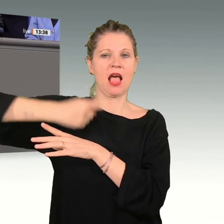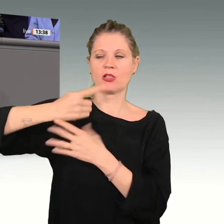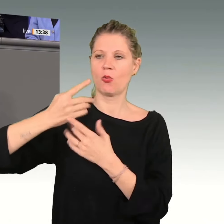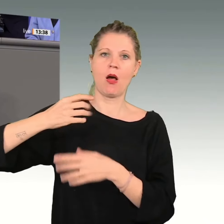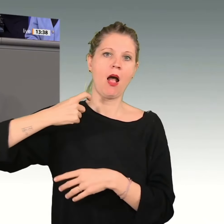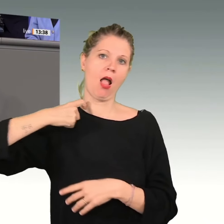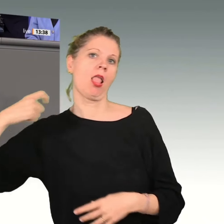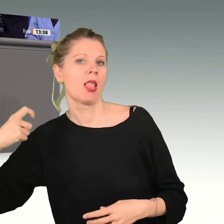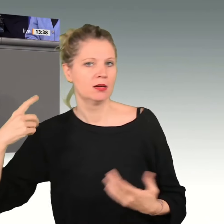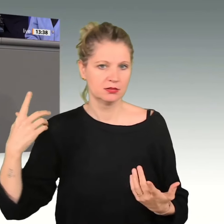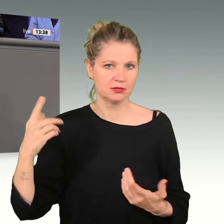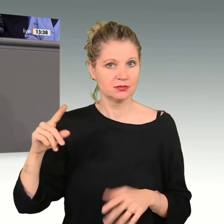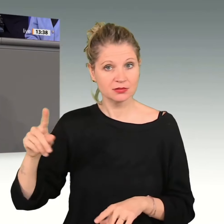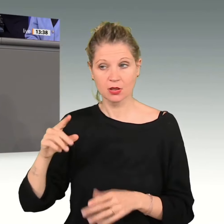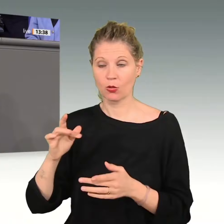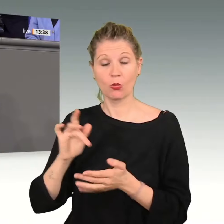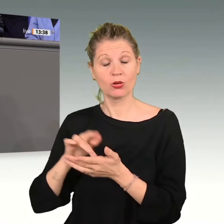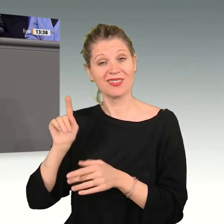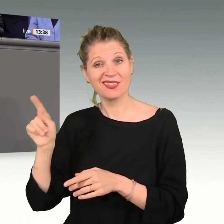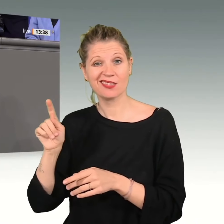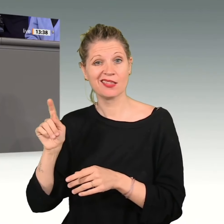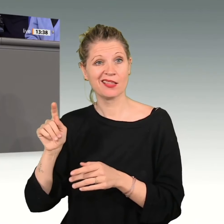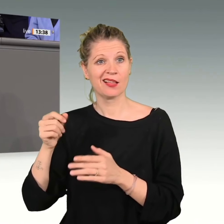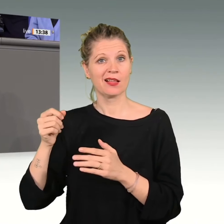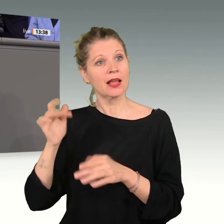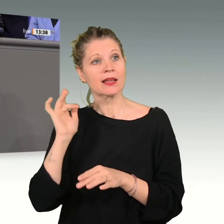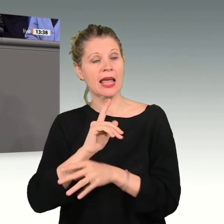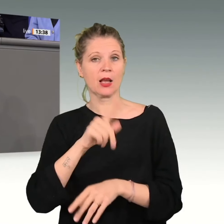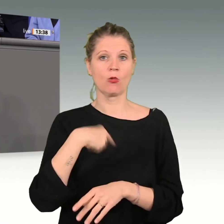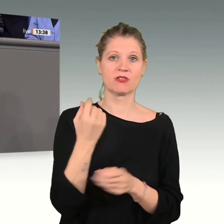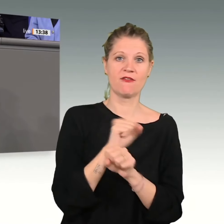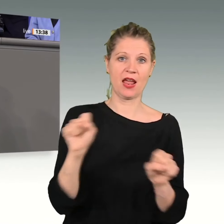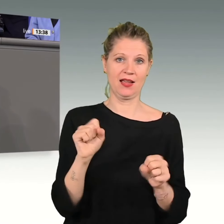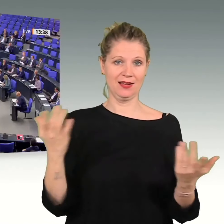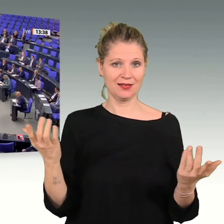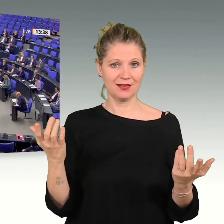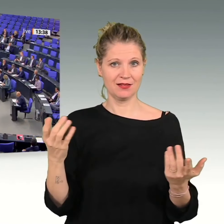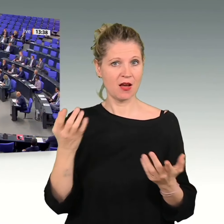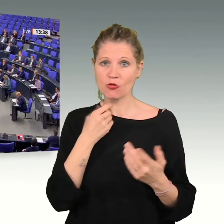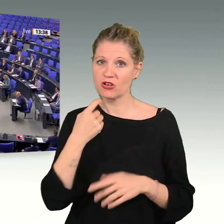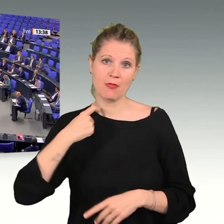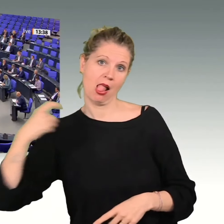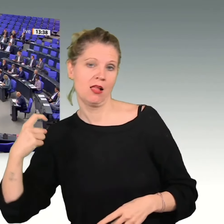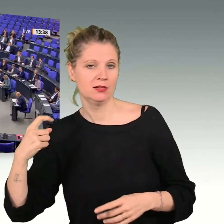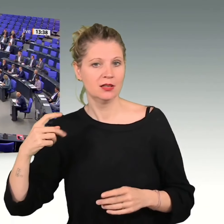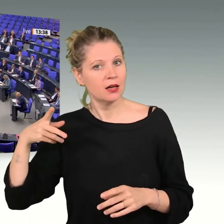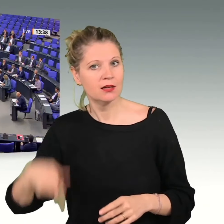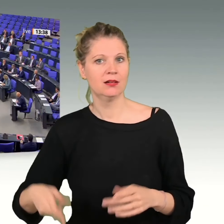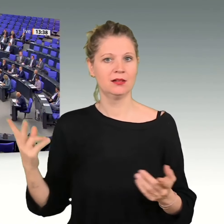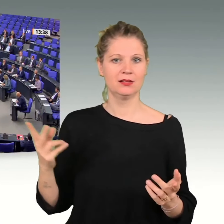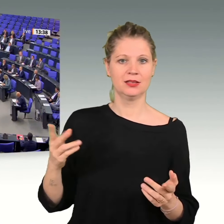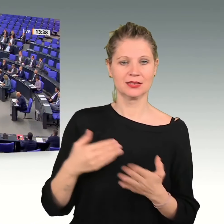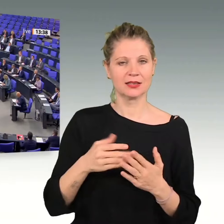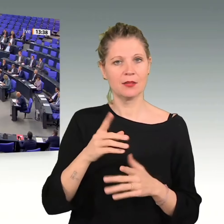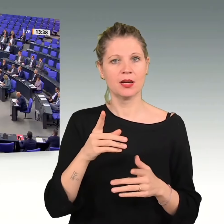Freiheit bekämpfen. Sie rekurrieren in Ihrem Antrag auf